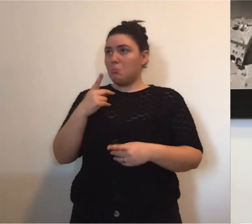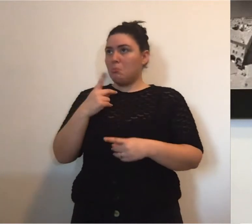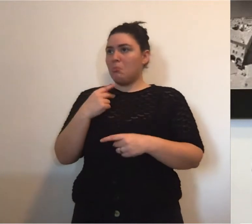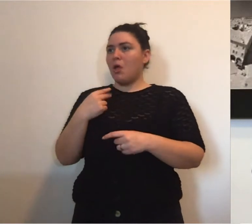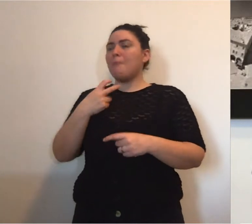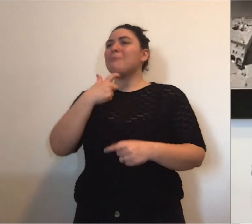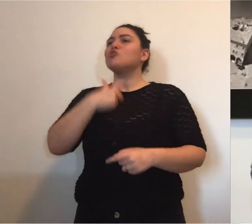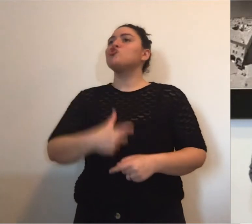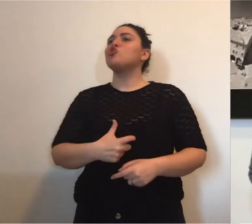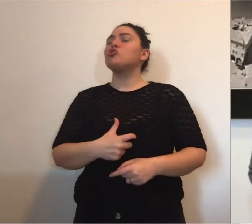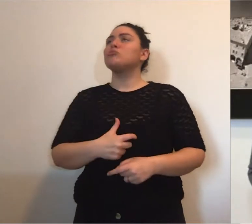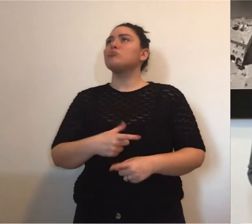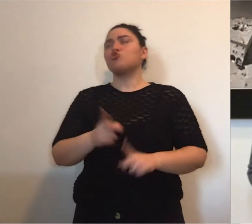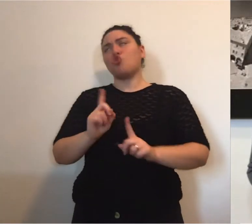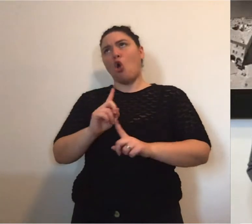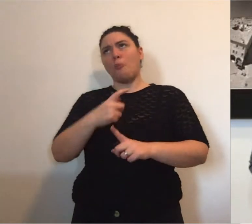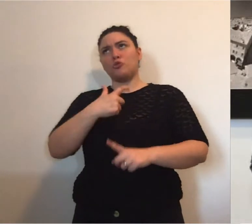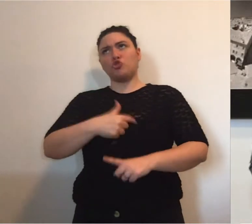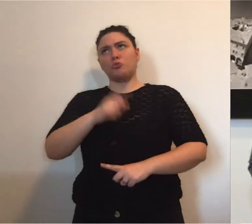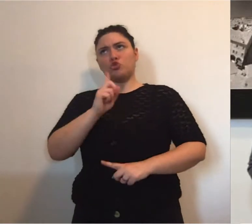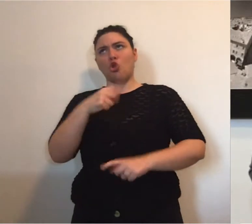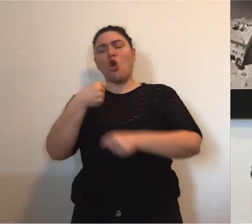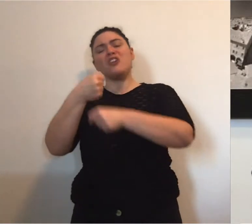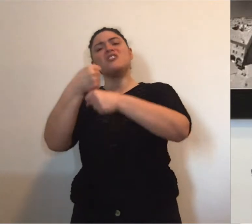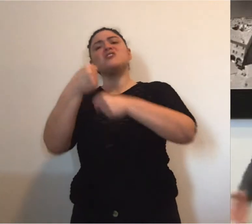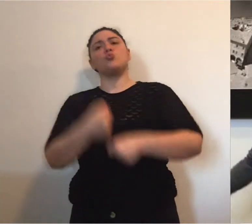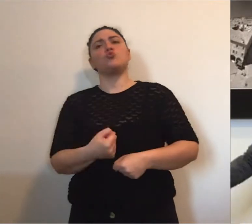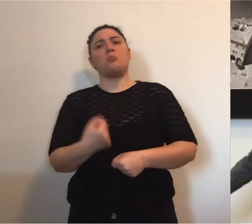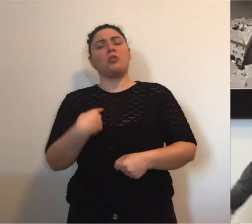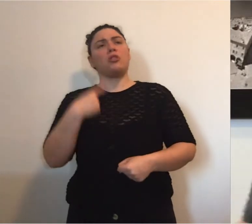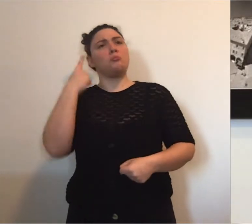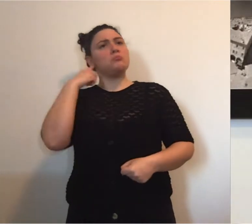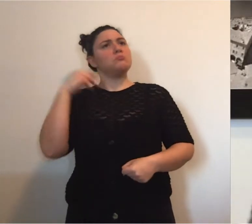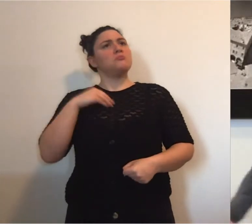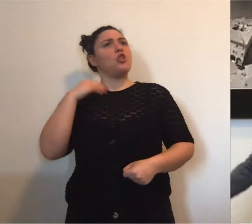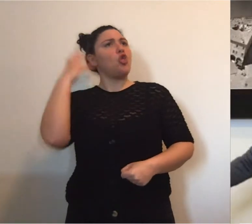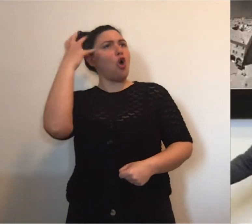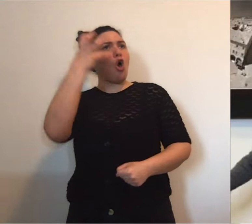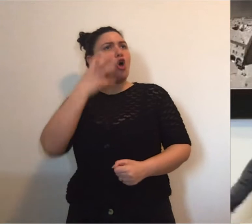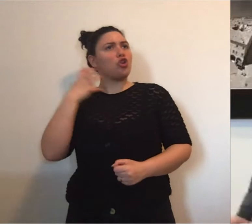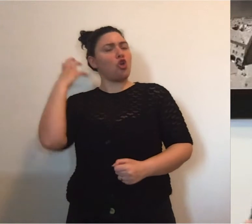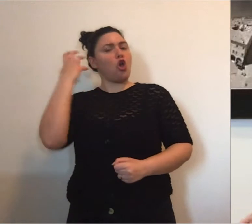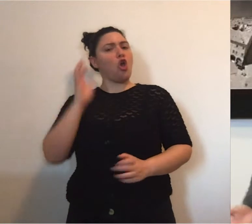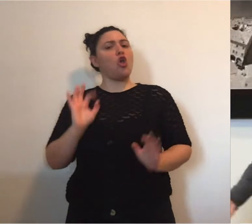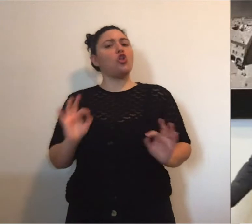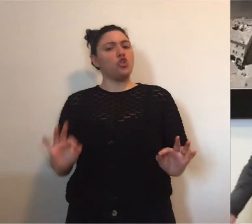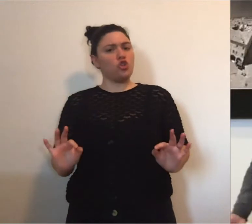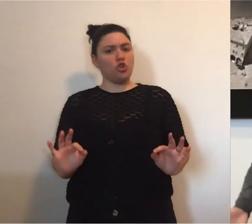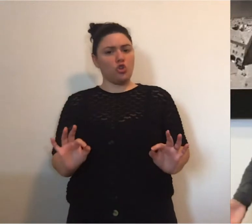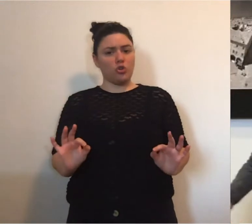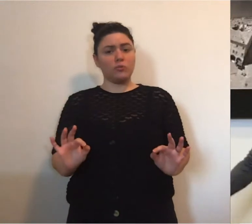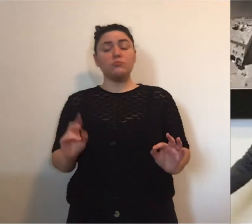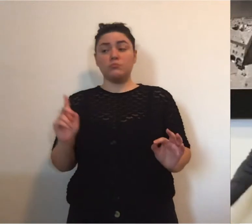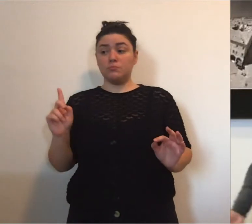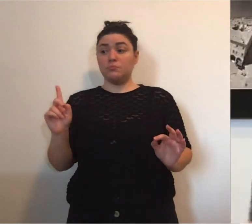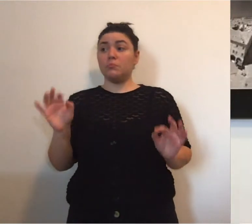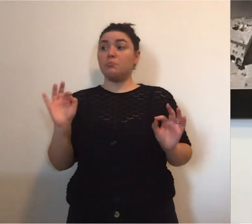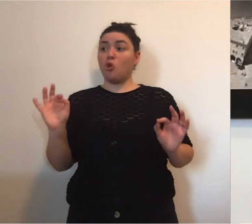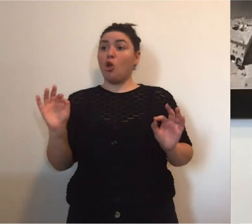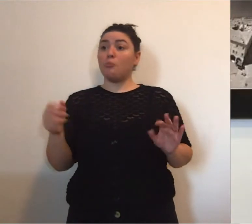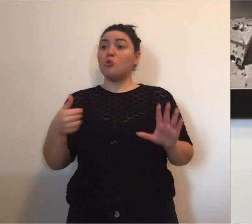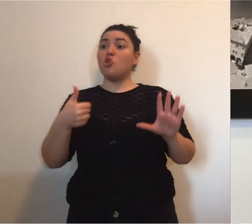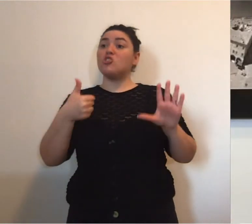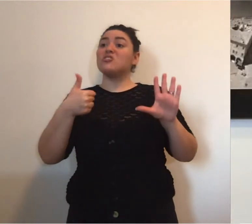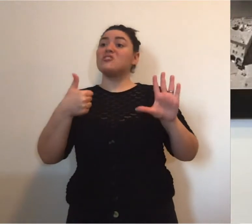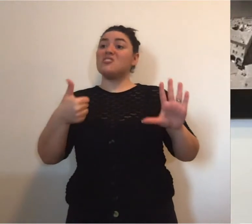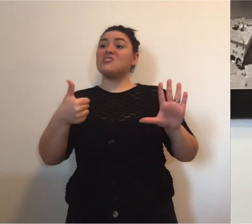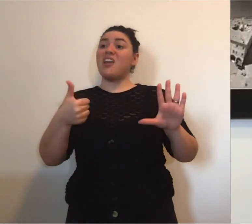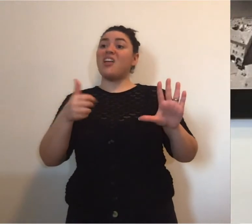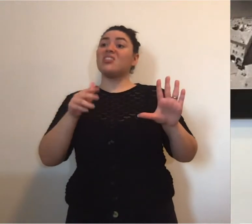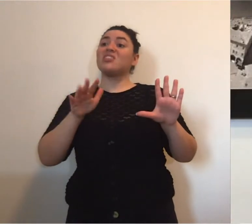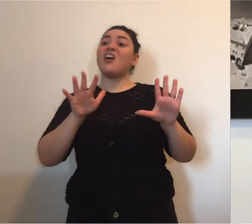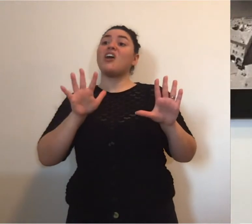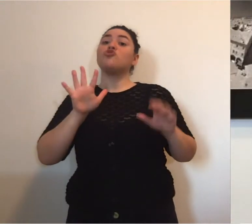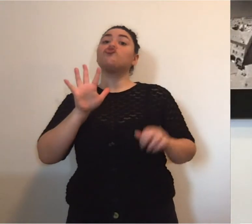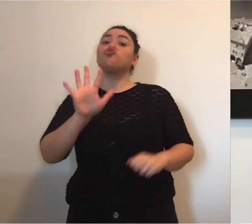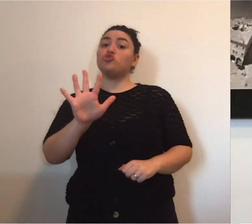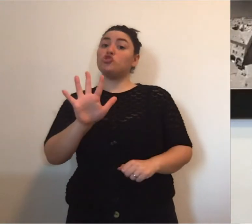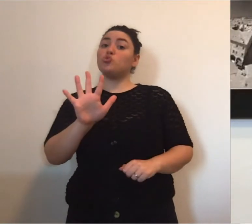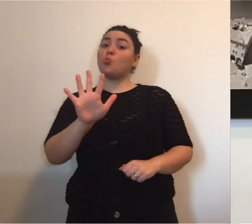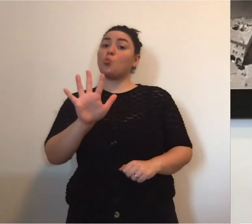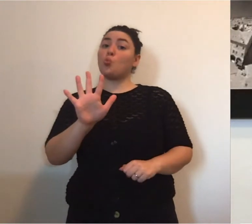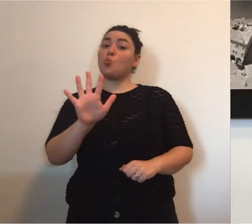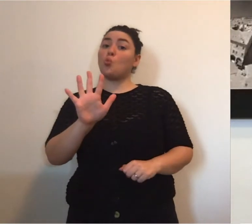c'è una in particolare che personalmente, personalmente, istituzionalmente, non personalmente, istituzionalmente mi rendo orgoglioso,